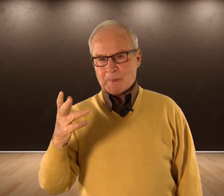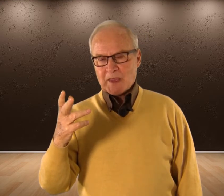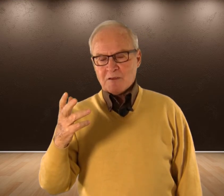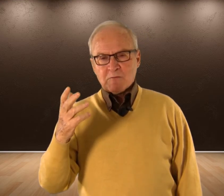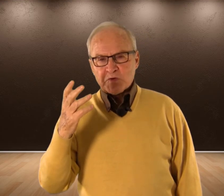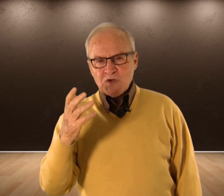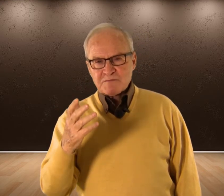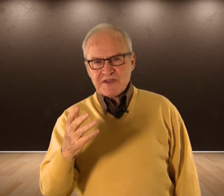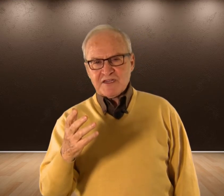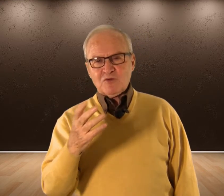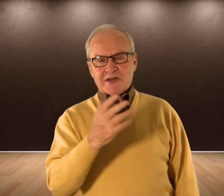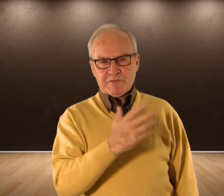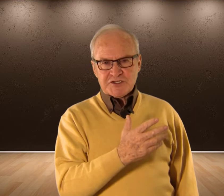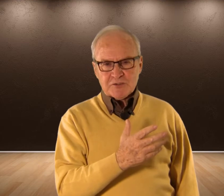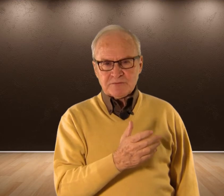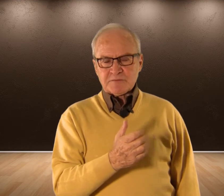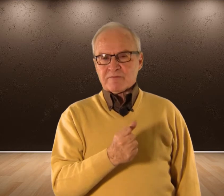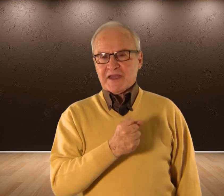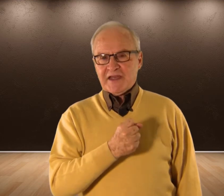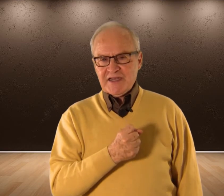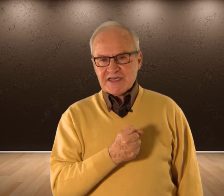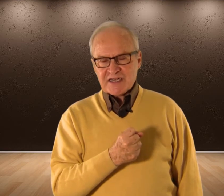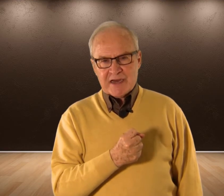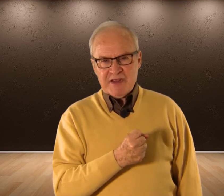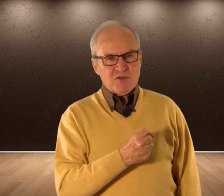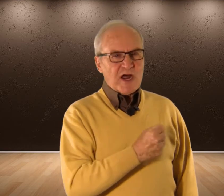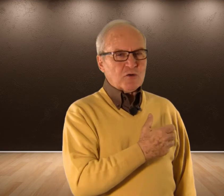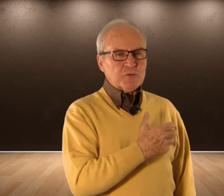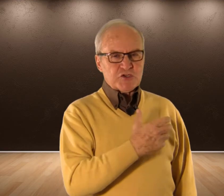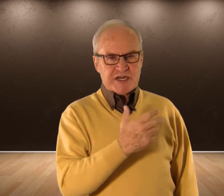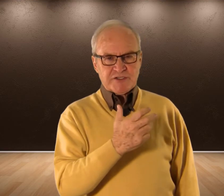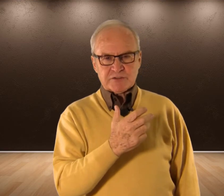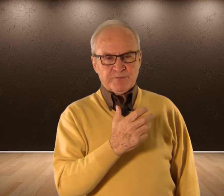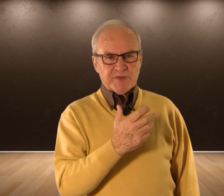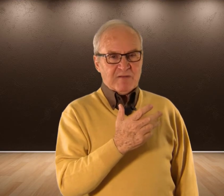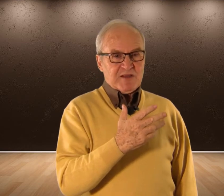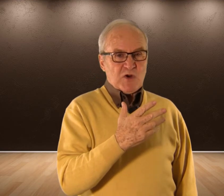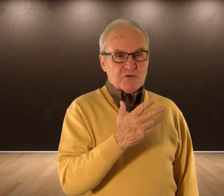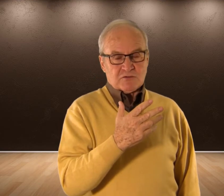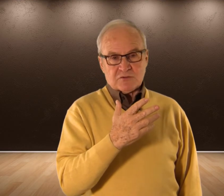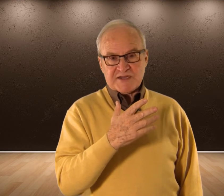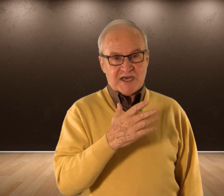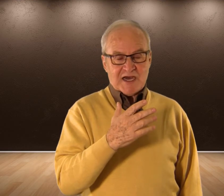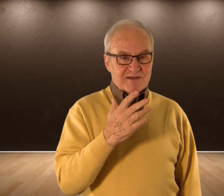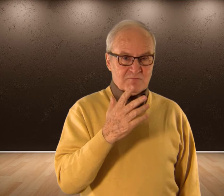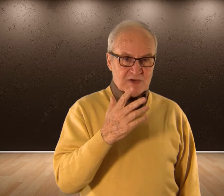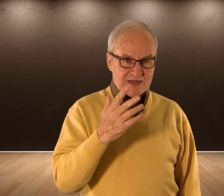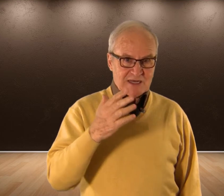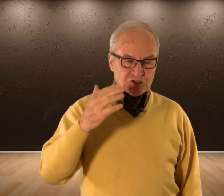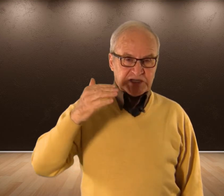Por una especie De una represión Que en ellas Había durado Muchos años Había durado Hacia Hacia los